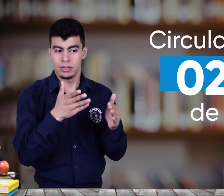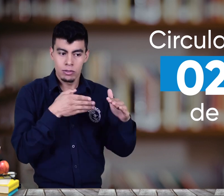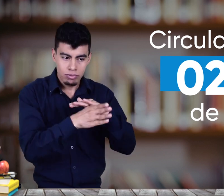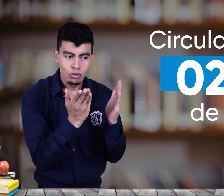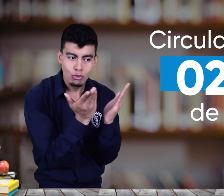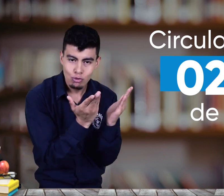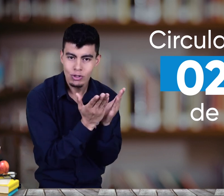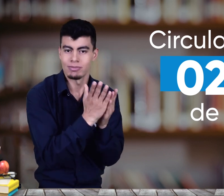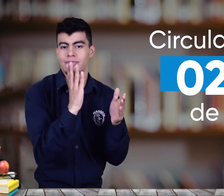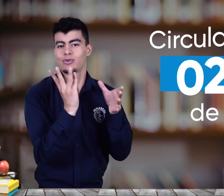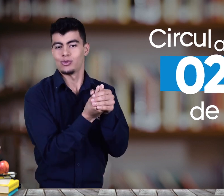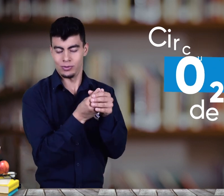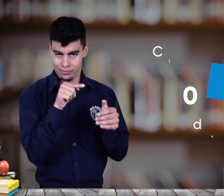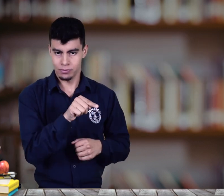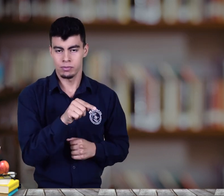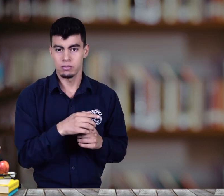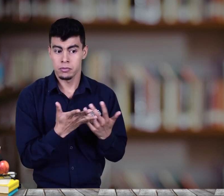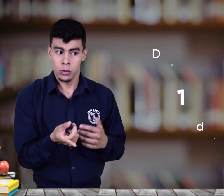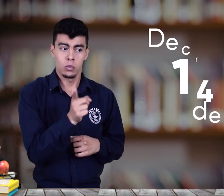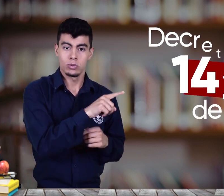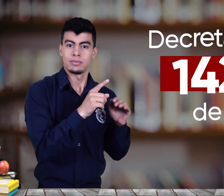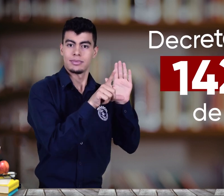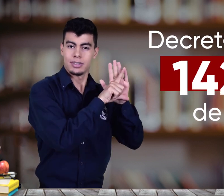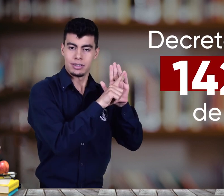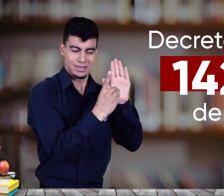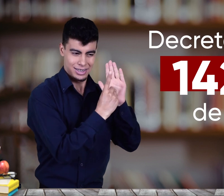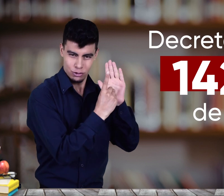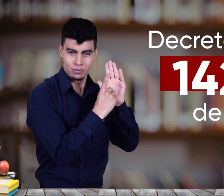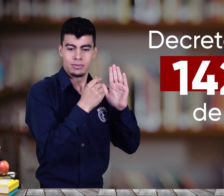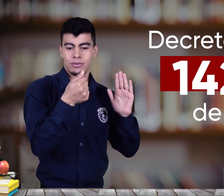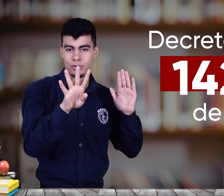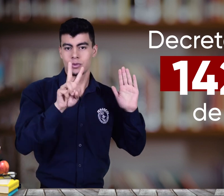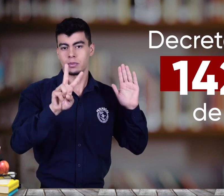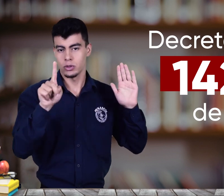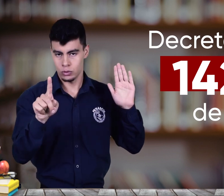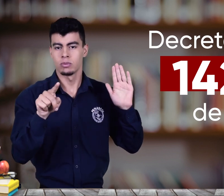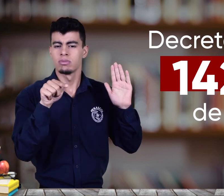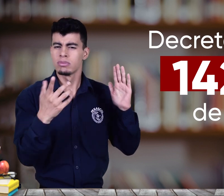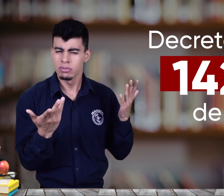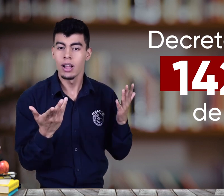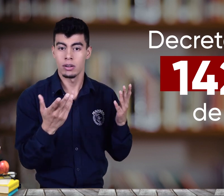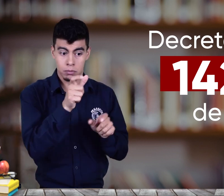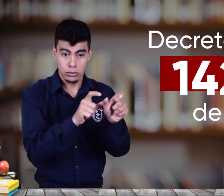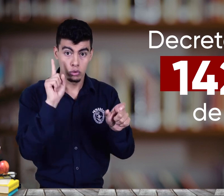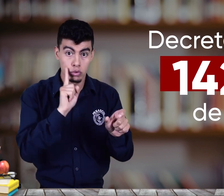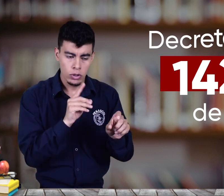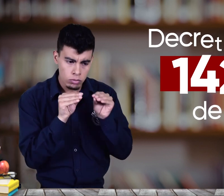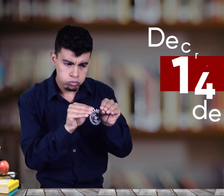que nos hablan de la educación inclusiva para las personas con discapacidad. Además, con el Decreto 1421 que